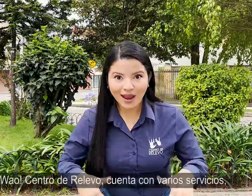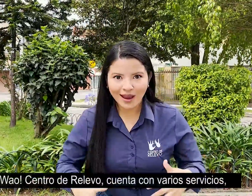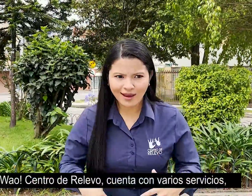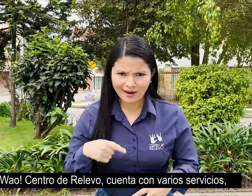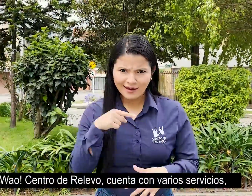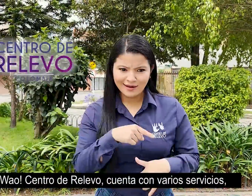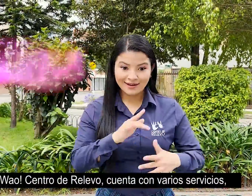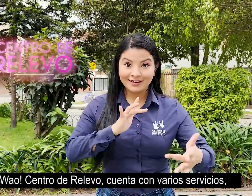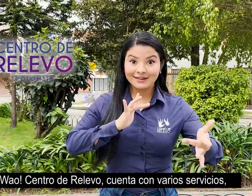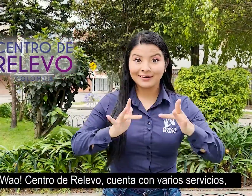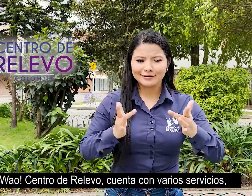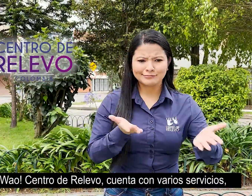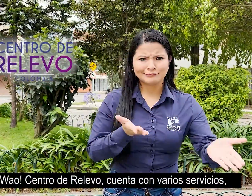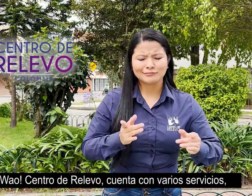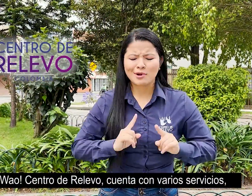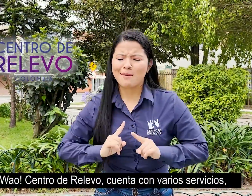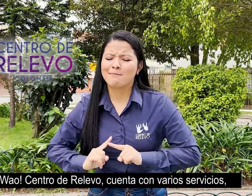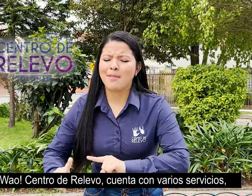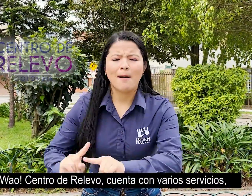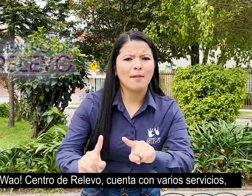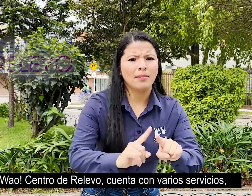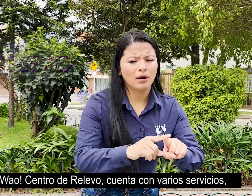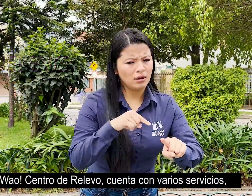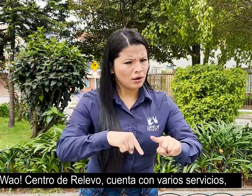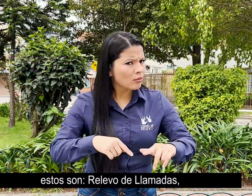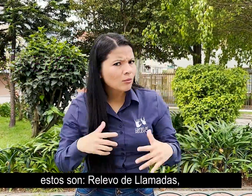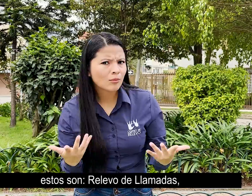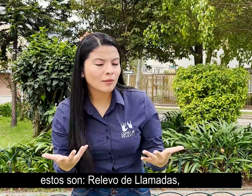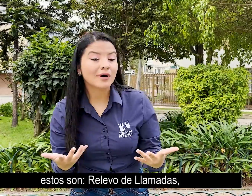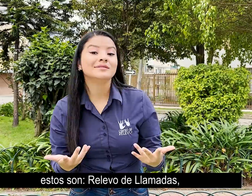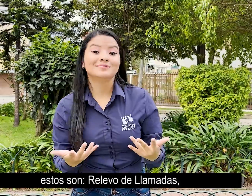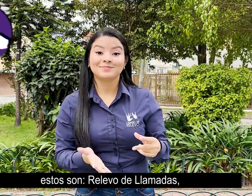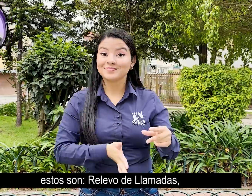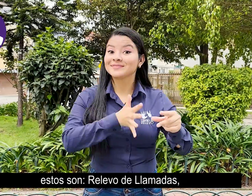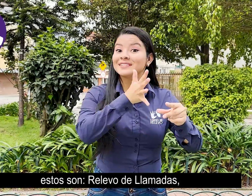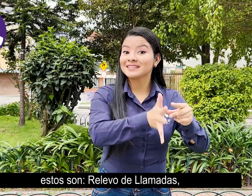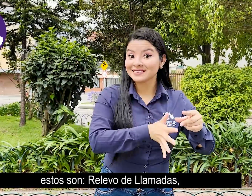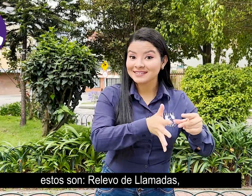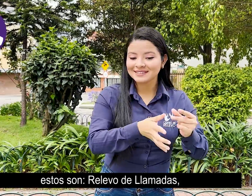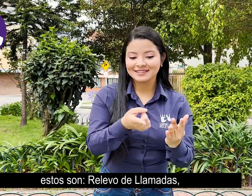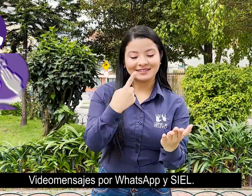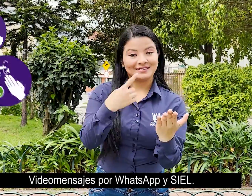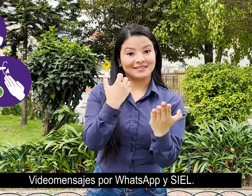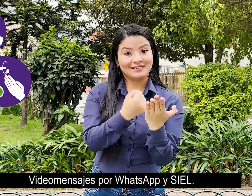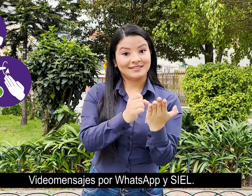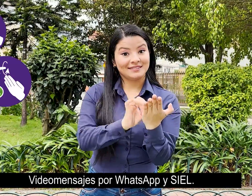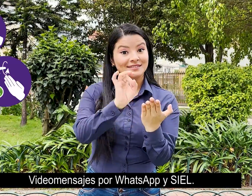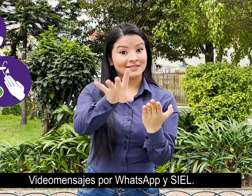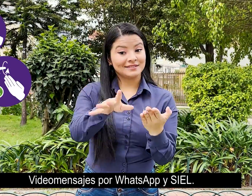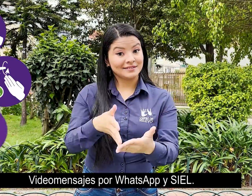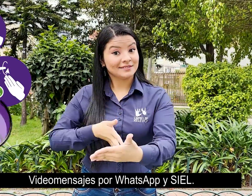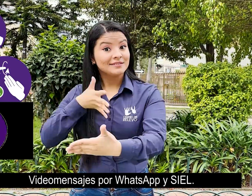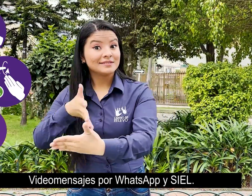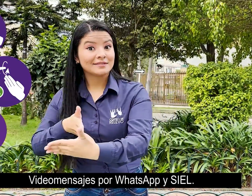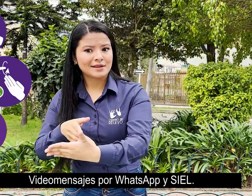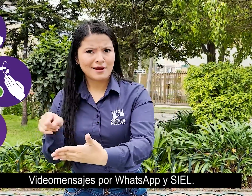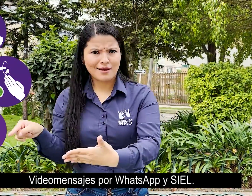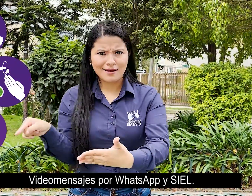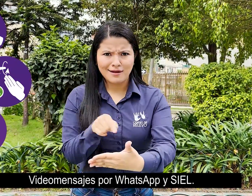¡Wow! Centro de relevo cuenta con varios servicios. Estos son relevo de llamadas, video mensajes por WhatsApp y cierre.